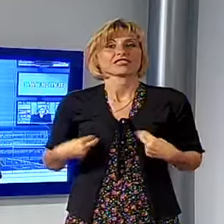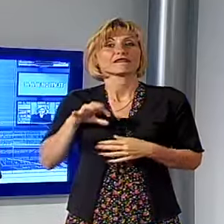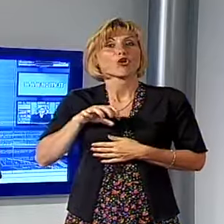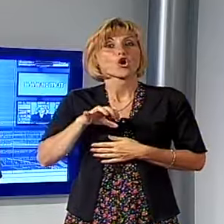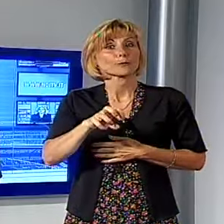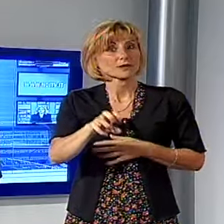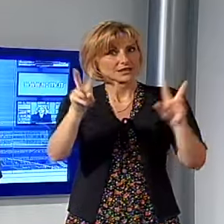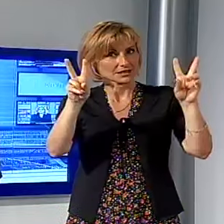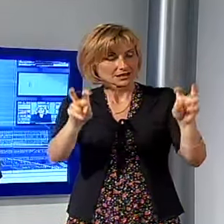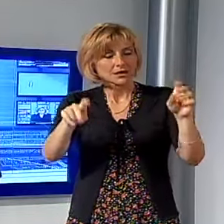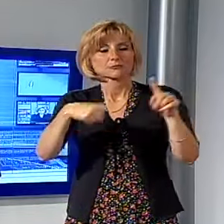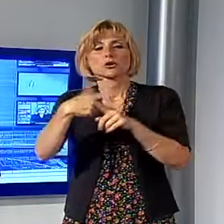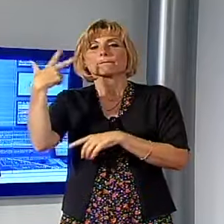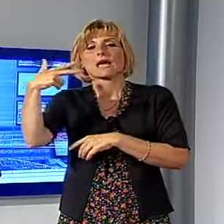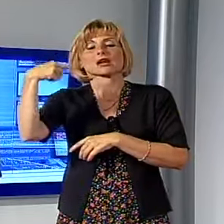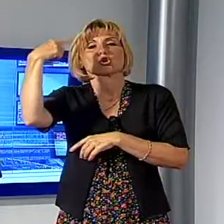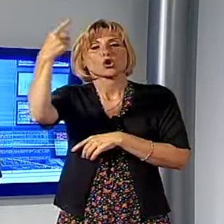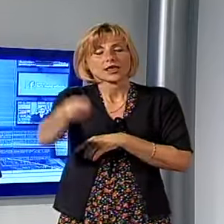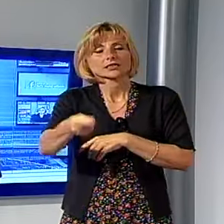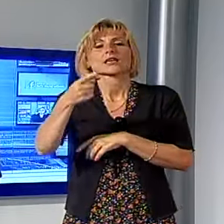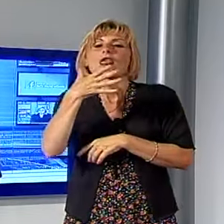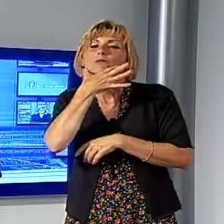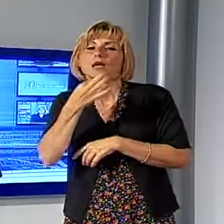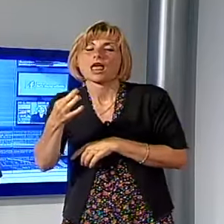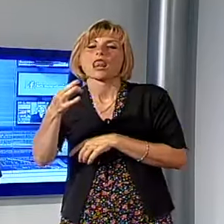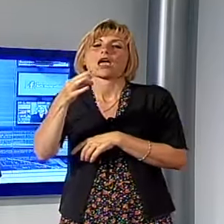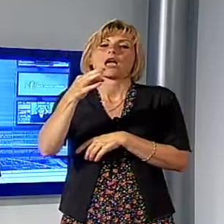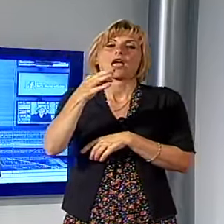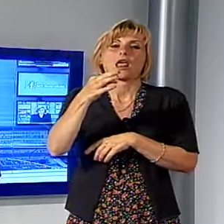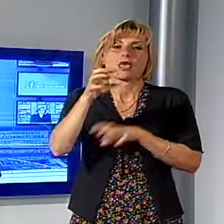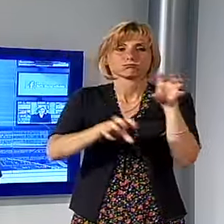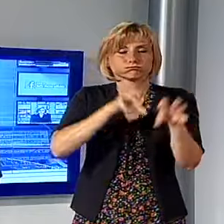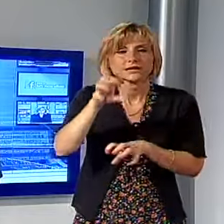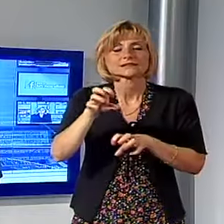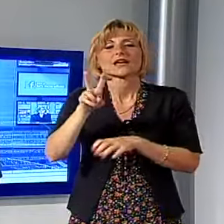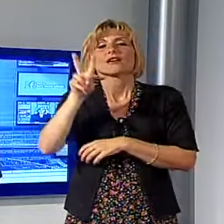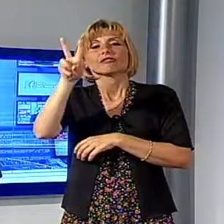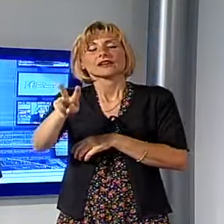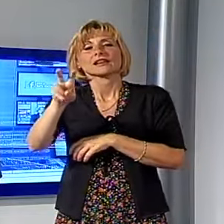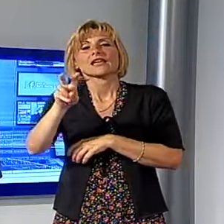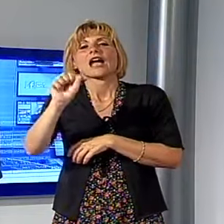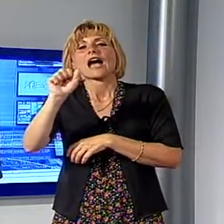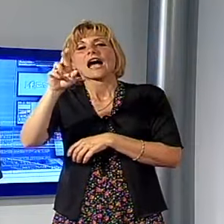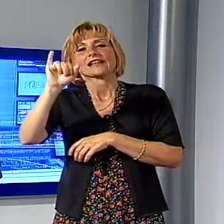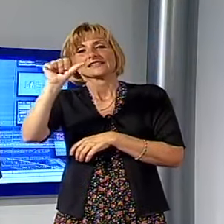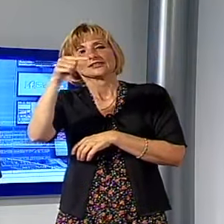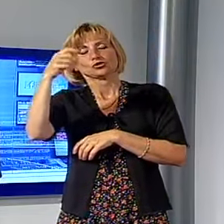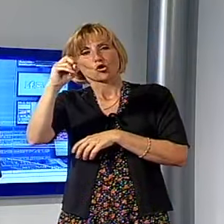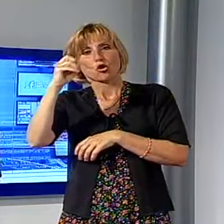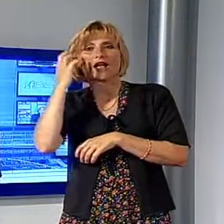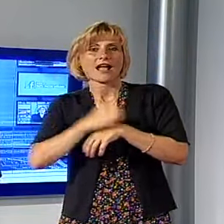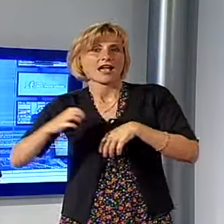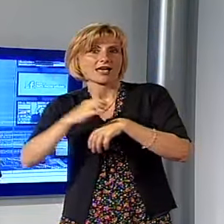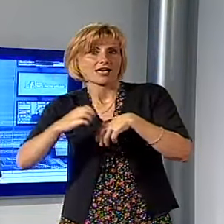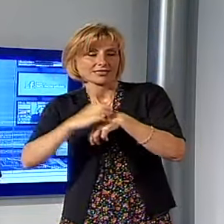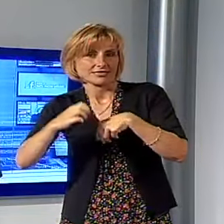al paradiso La Bella e la Bestia, venerdì all'Eugenia gli Aristogatti. Inizio sempre alle ore 22 preceduto da